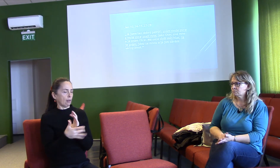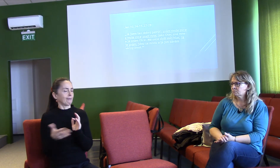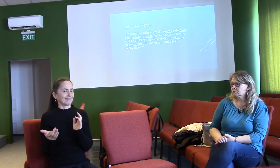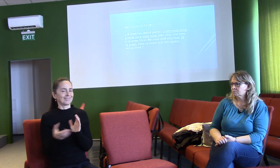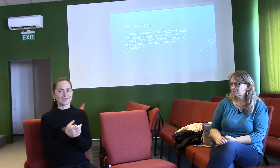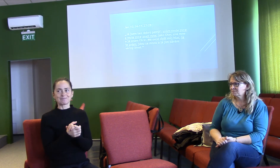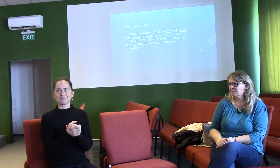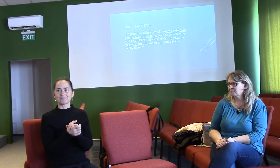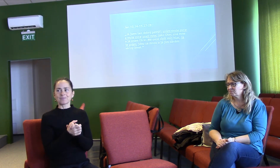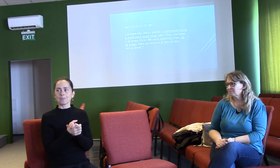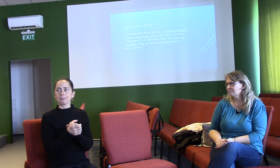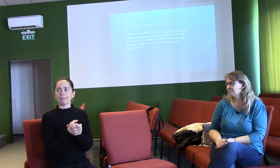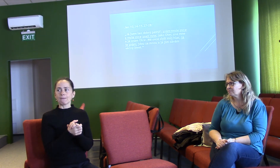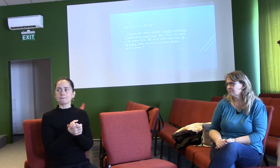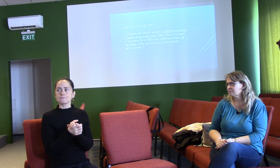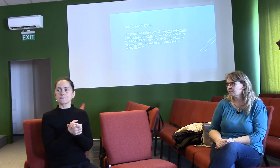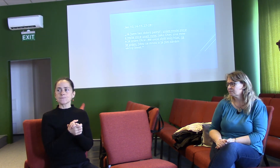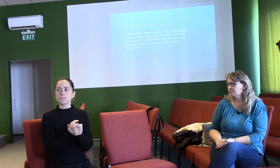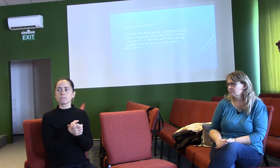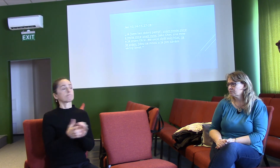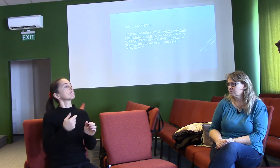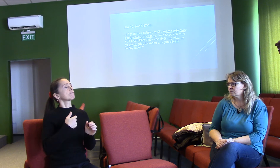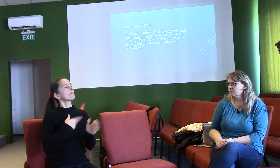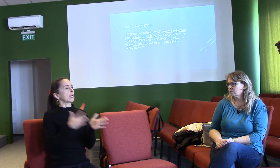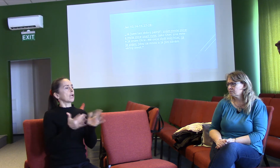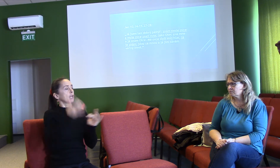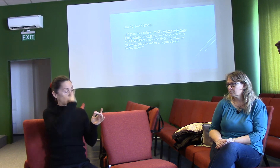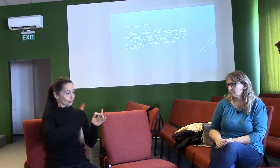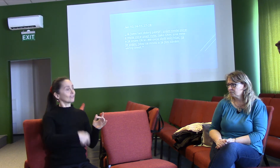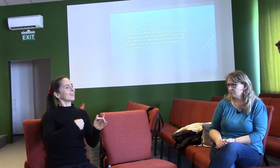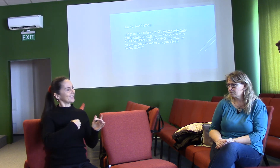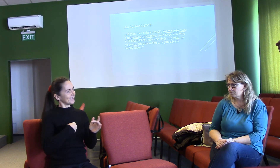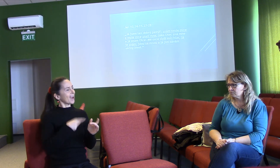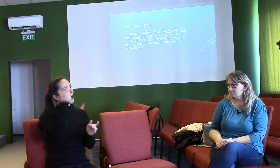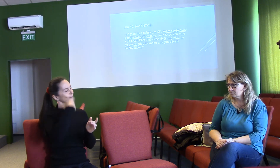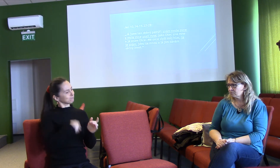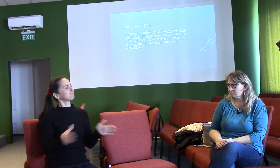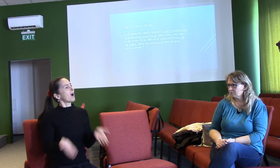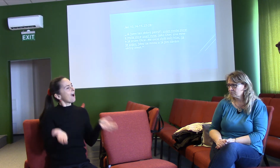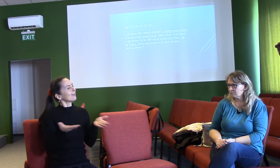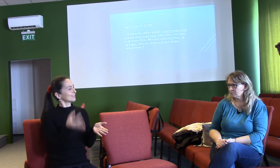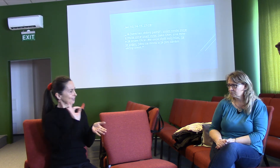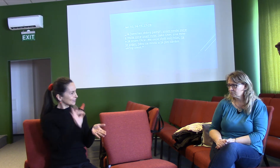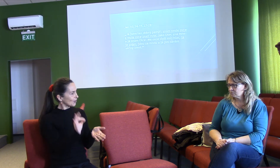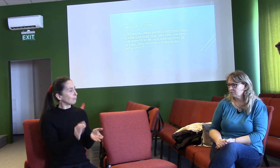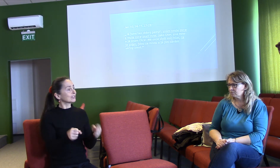Pána Ježíš řekl, já jsem ten dobrý pastýř, znám svoje ovce a moje ovce znají mne.